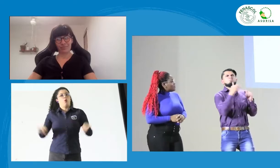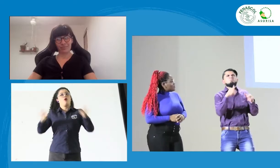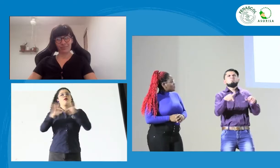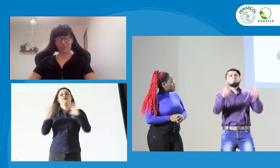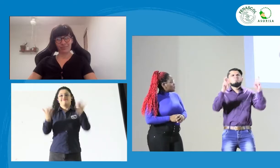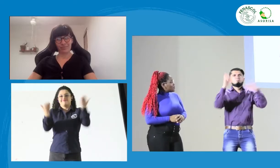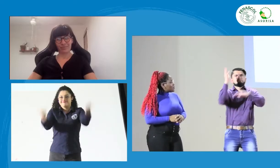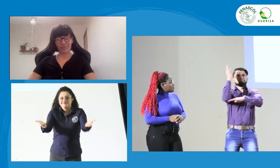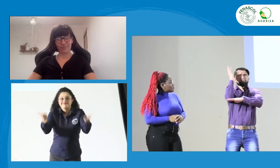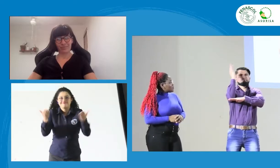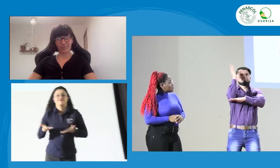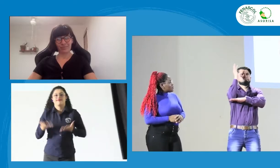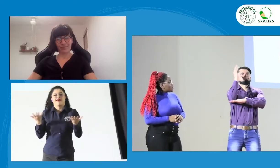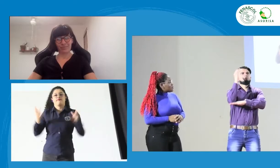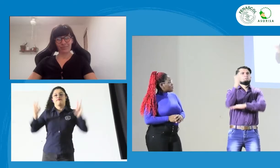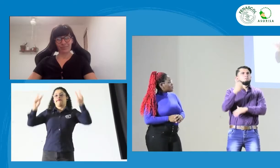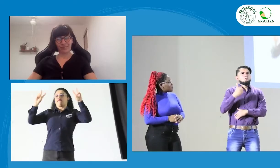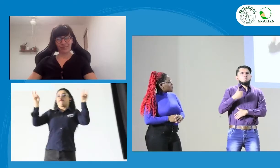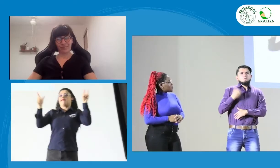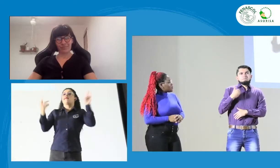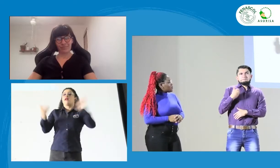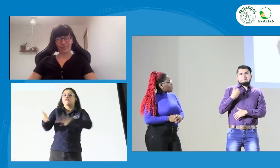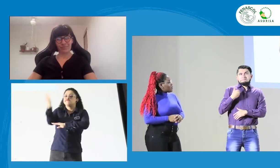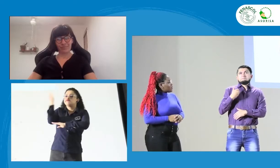invitada muy especial para el programa de esta tarde.